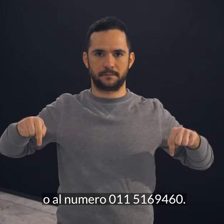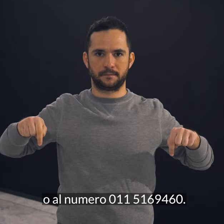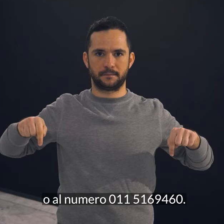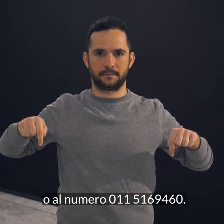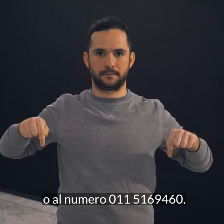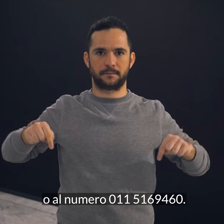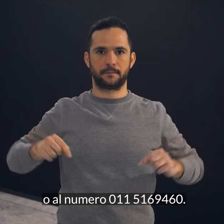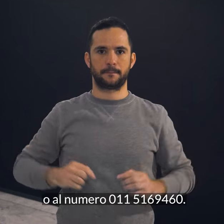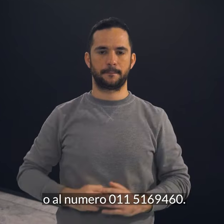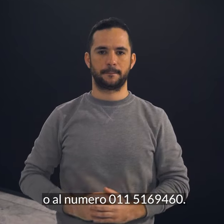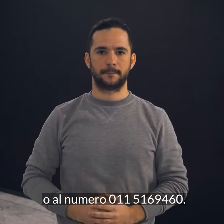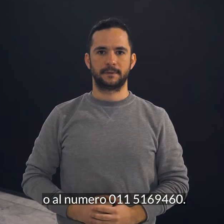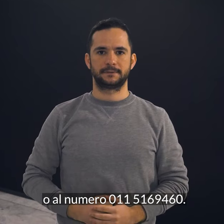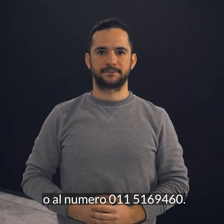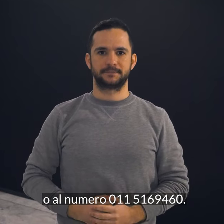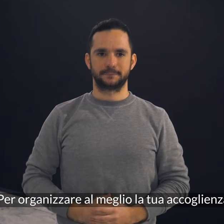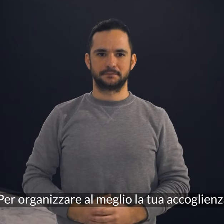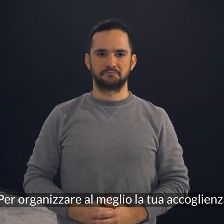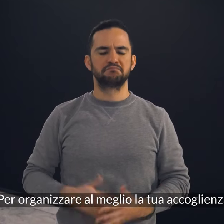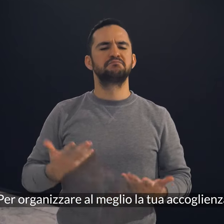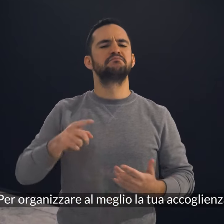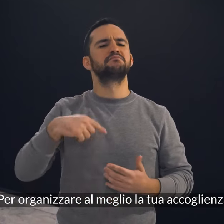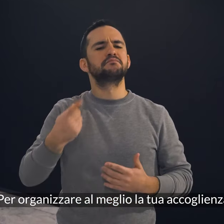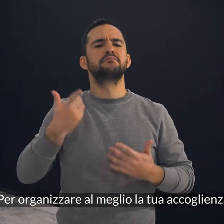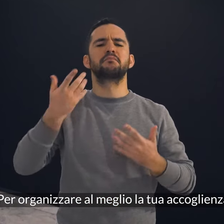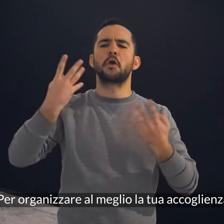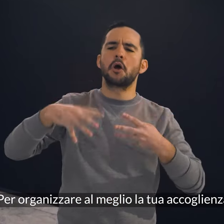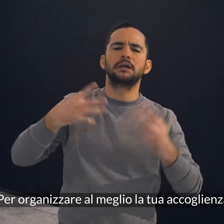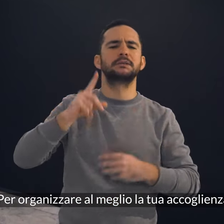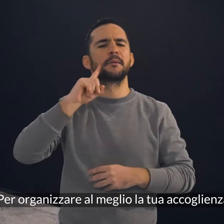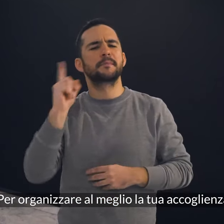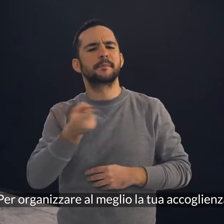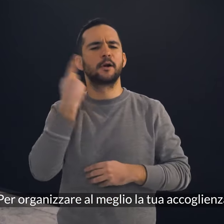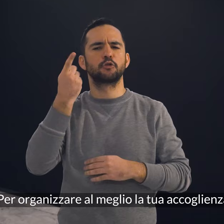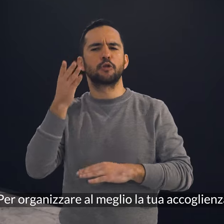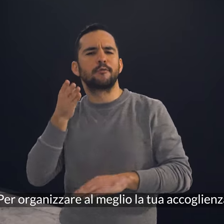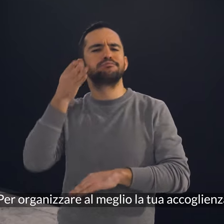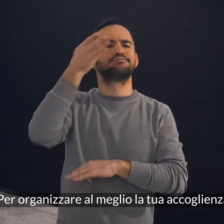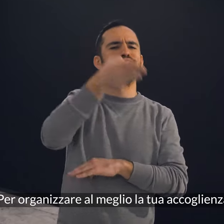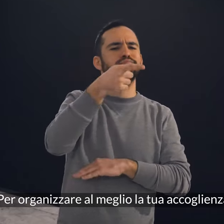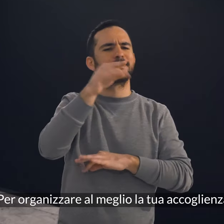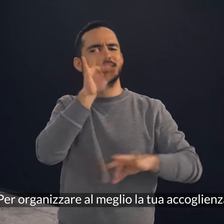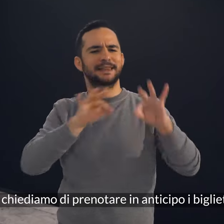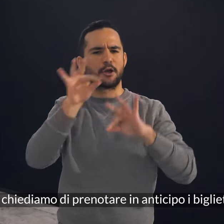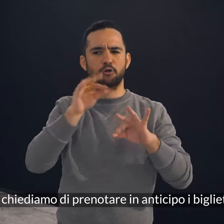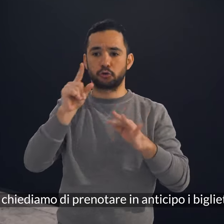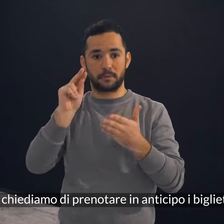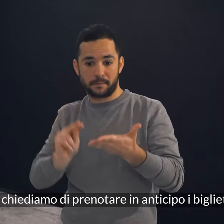-460 Per organizzare al meglio la tua accoglienza, ti chiediamo di